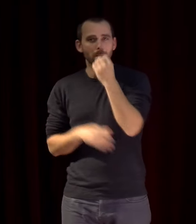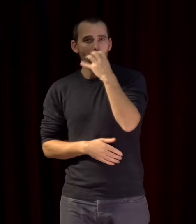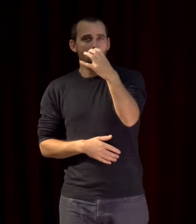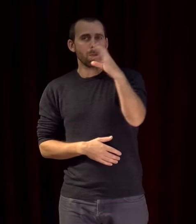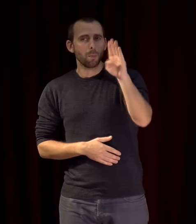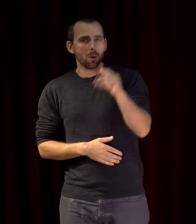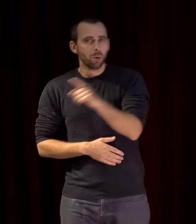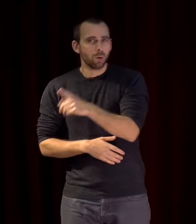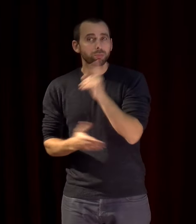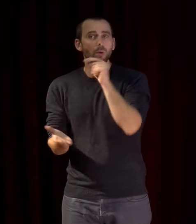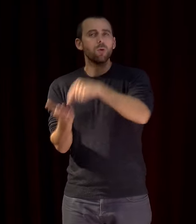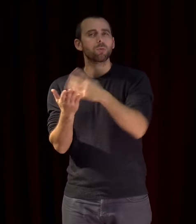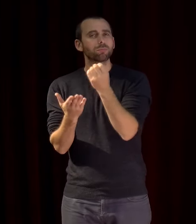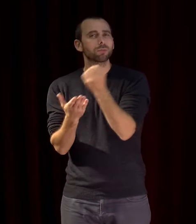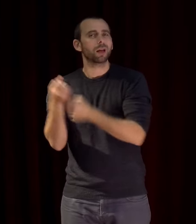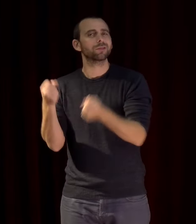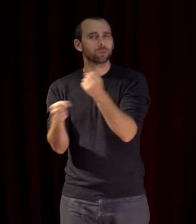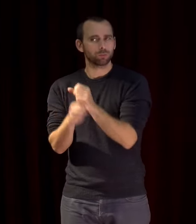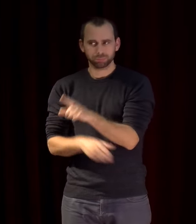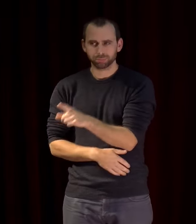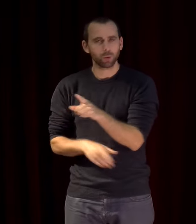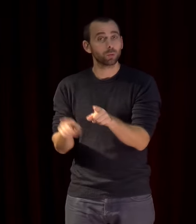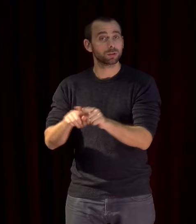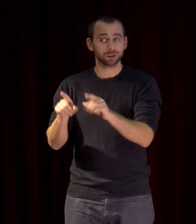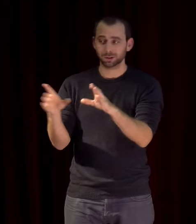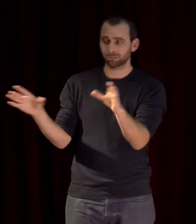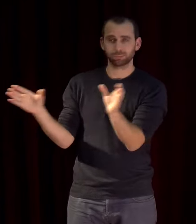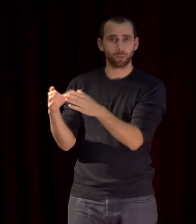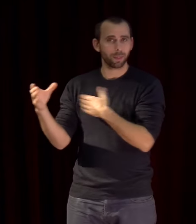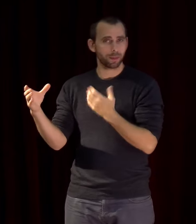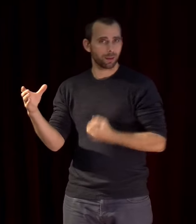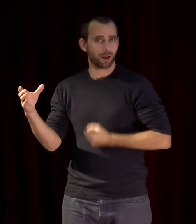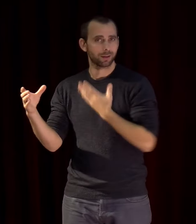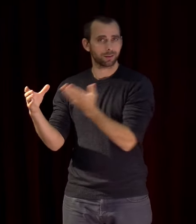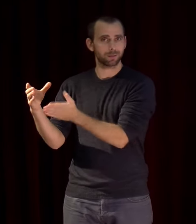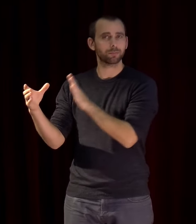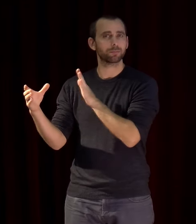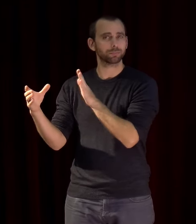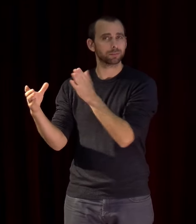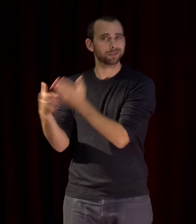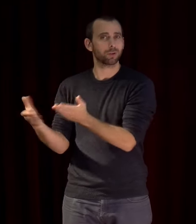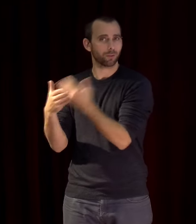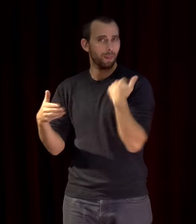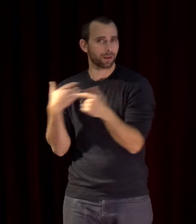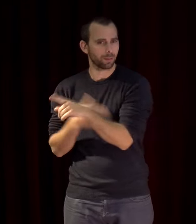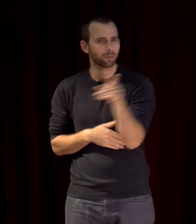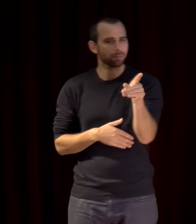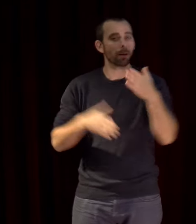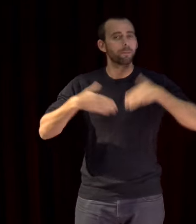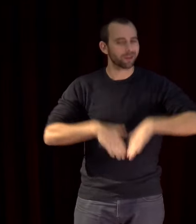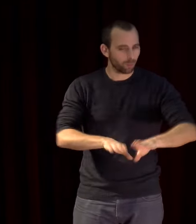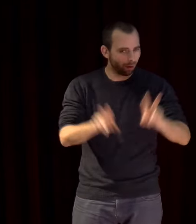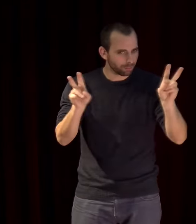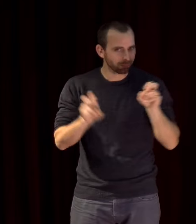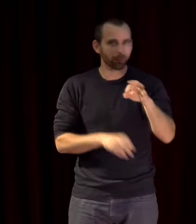un lieu de création et aussi une compagnie d'artistes en situation de handicap. La Baignoire, le lieu des